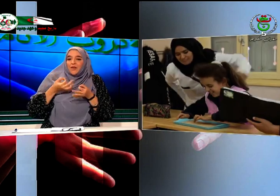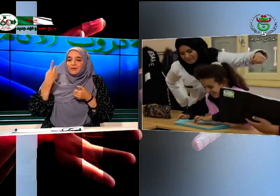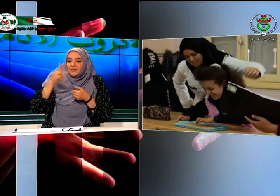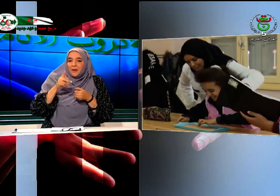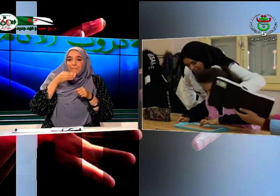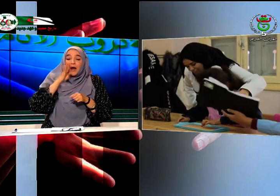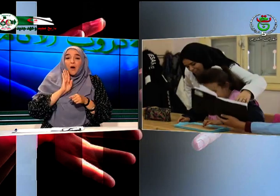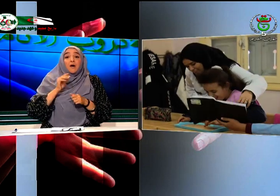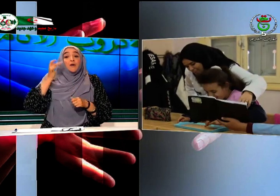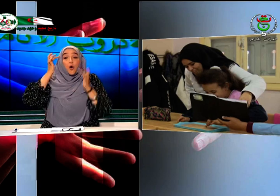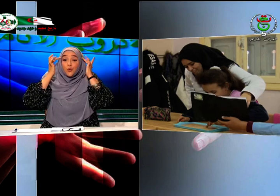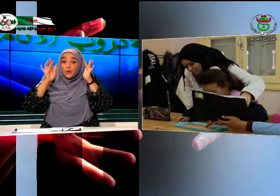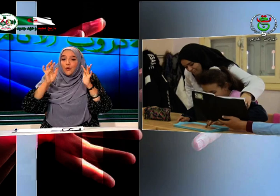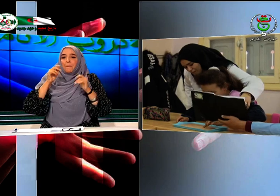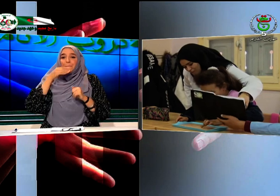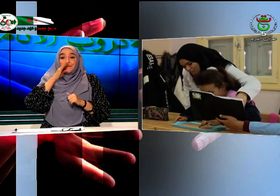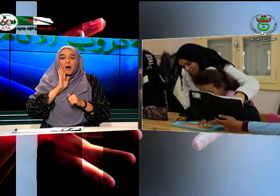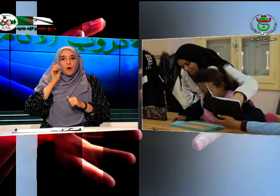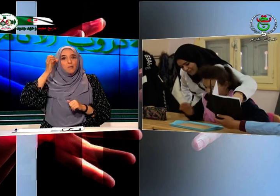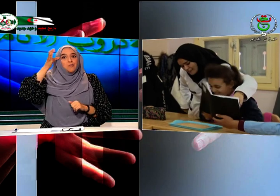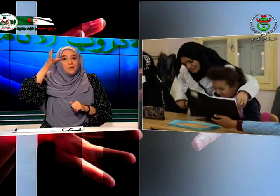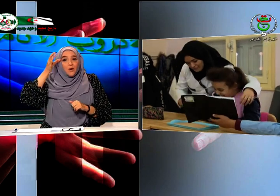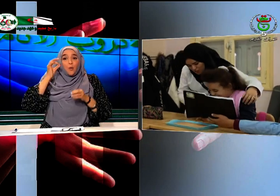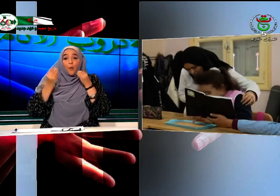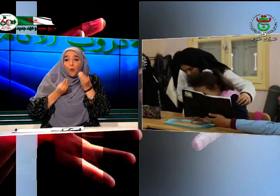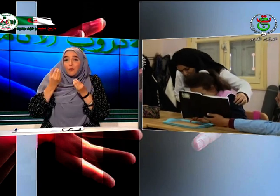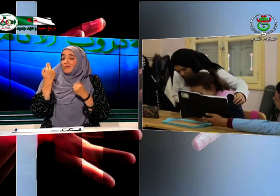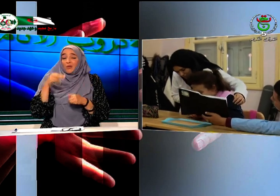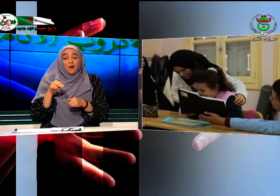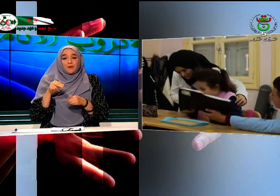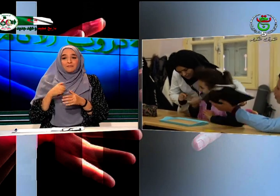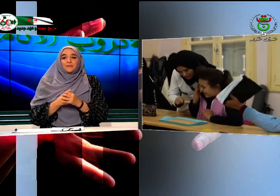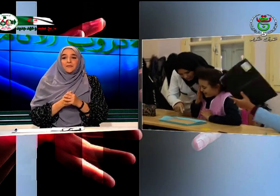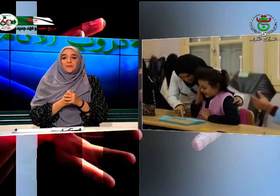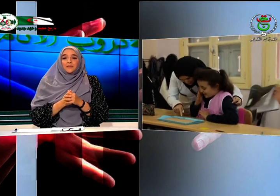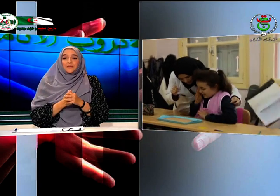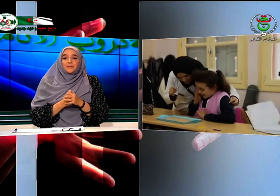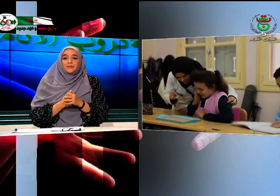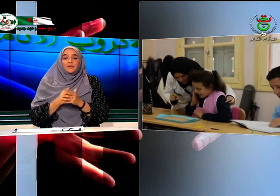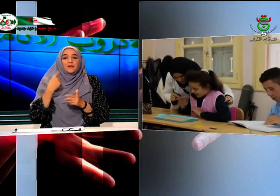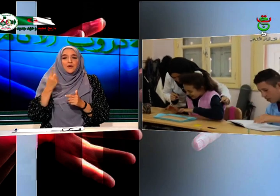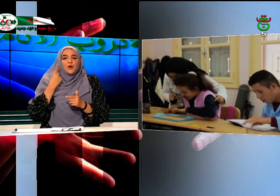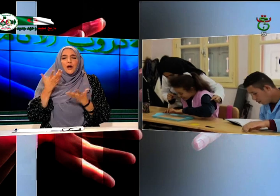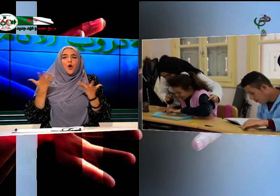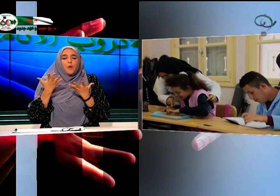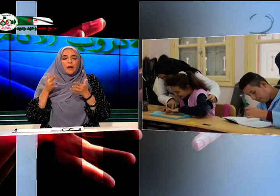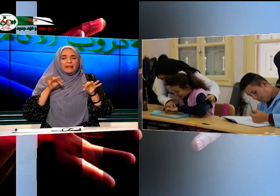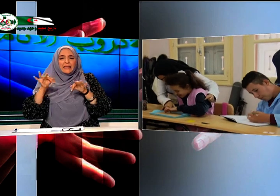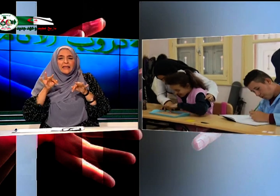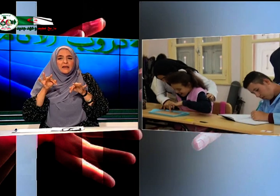الثقافي والوعي للأولياء التقنيات المستعملة من طرف المختص